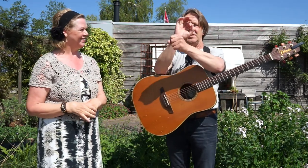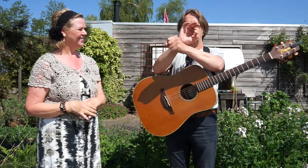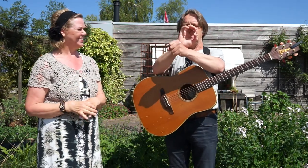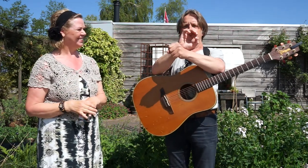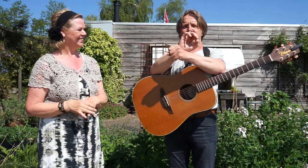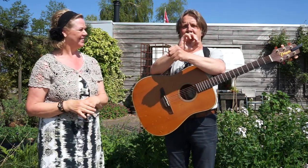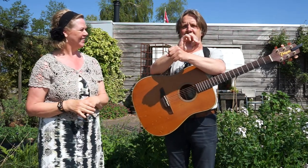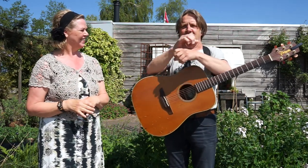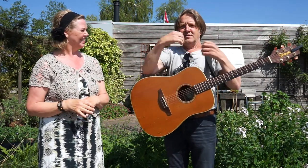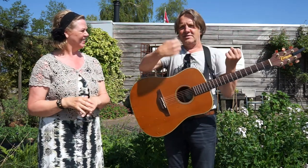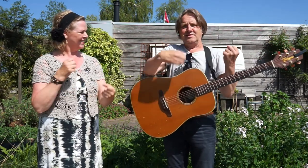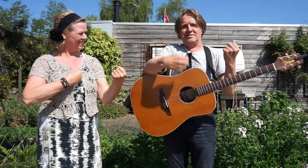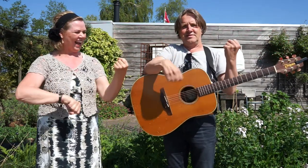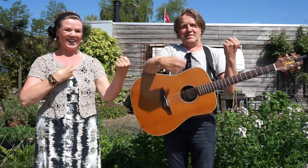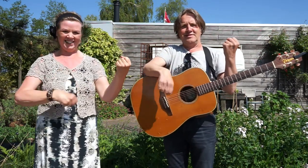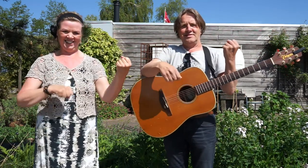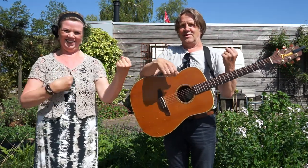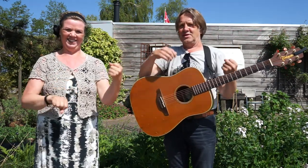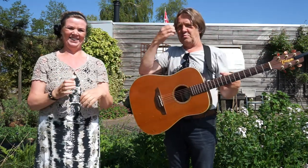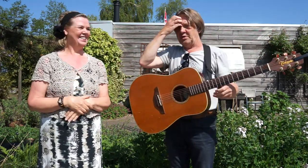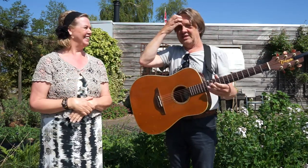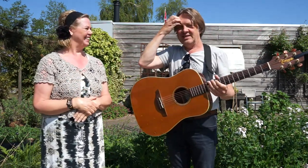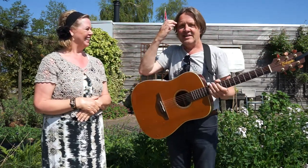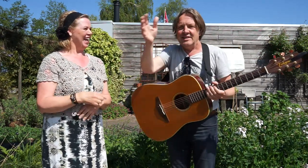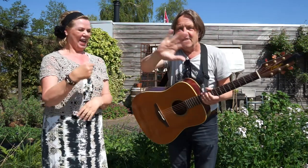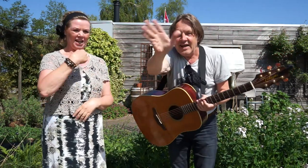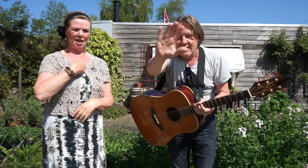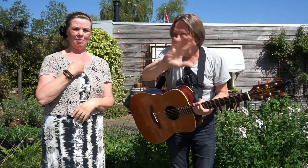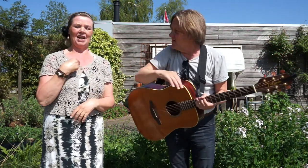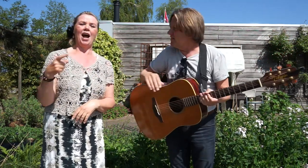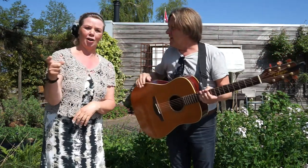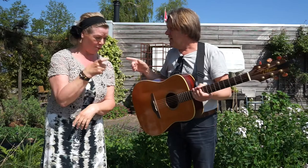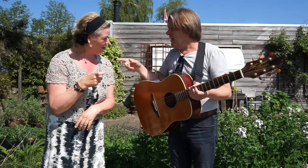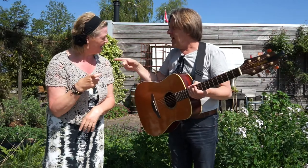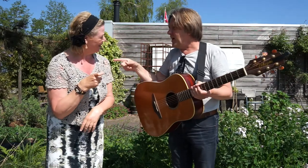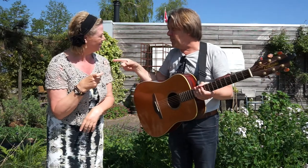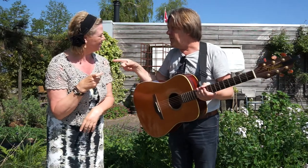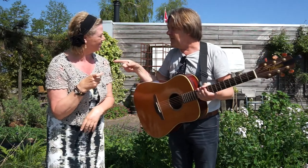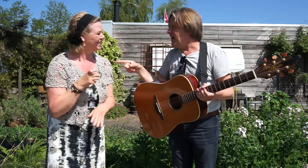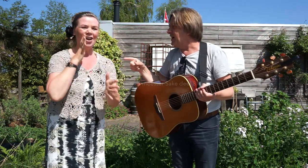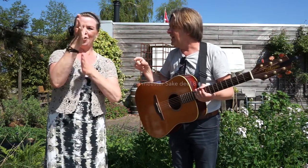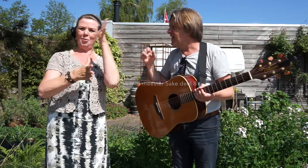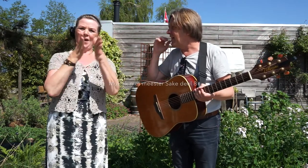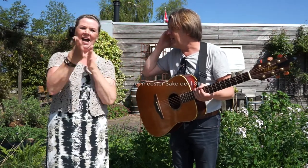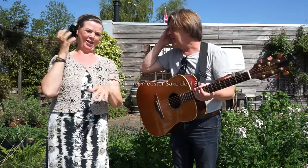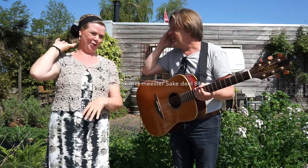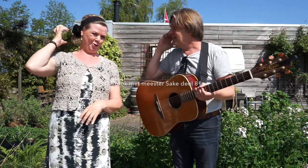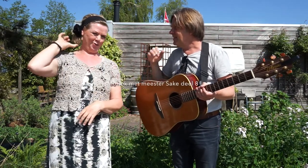Meester. Zaken. Nou, dat is mooi. En ik ben Anker Bonny. Anker Bonny, ja. Gebarenjuff.